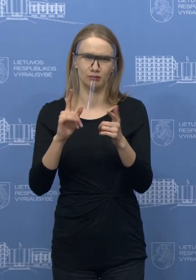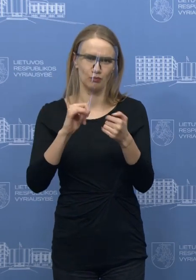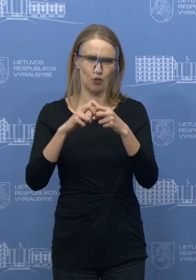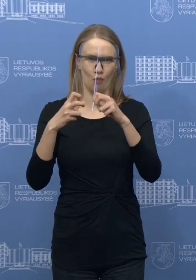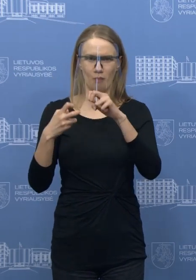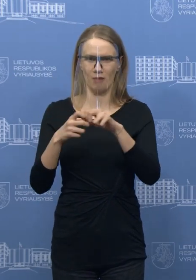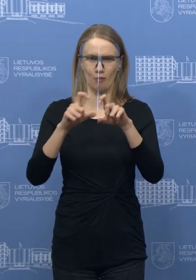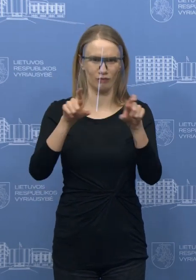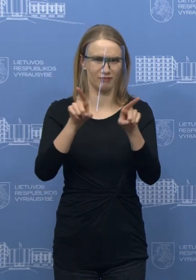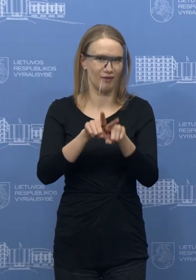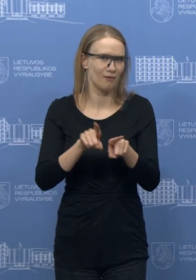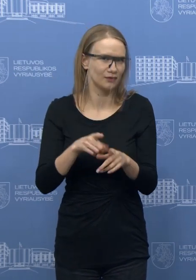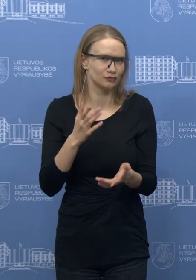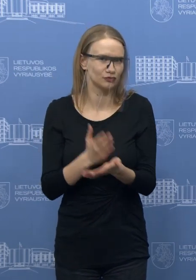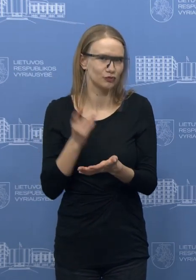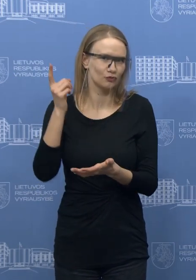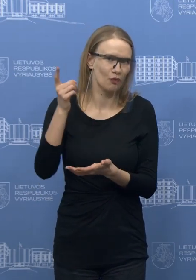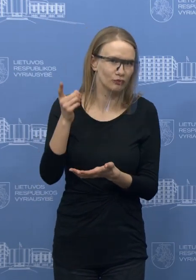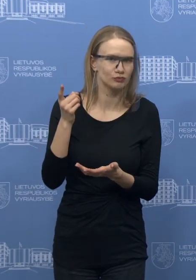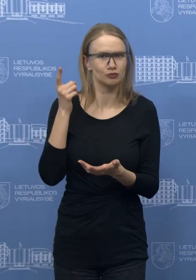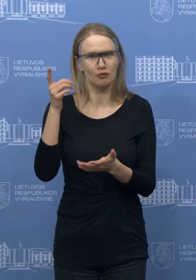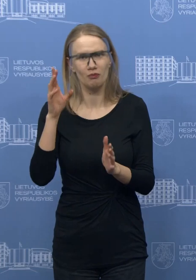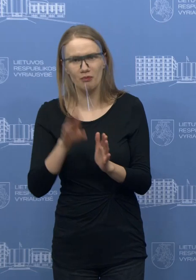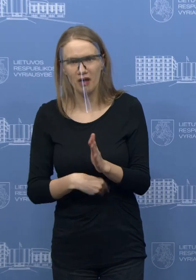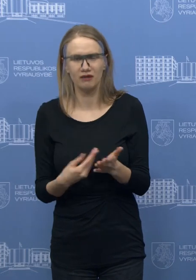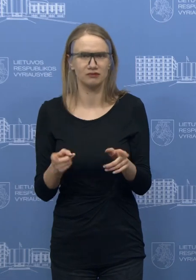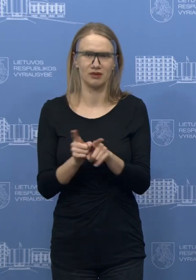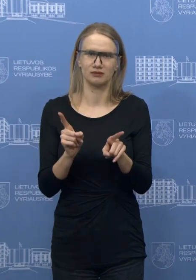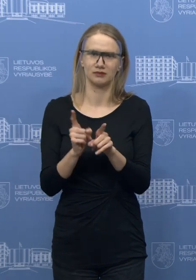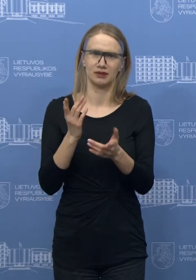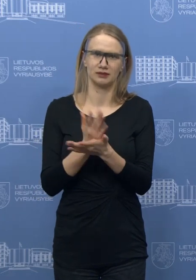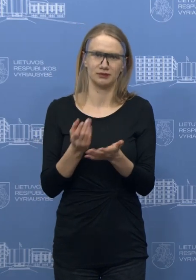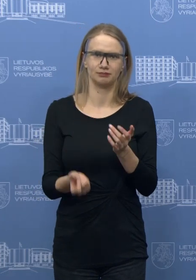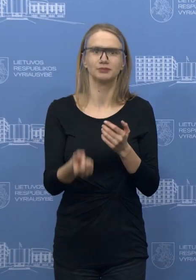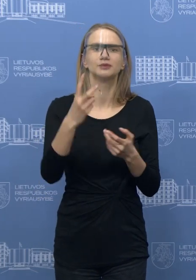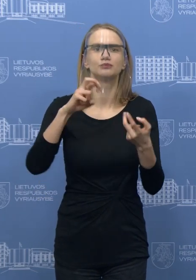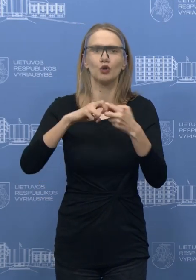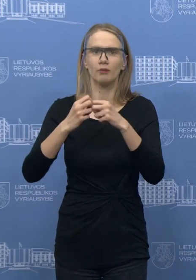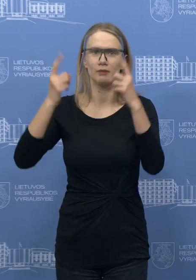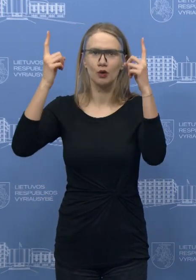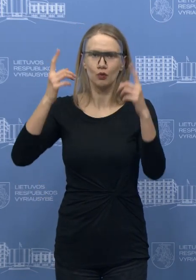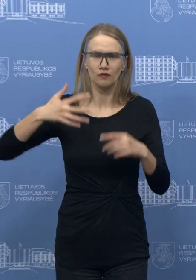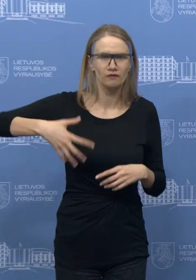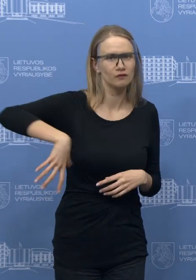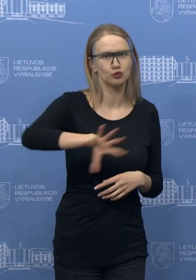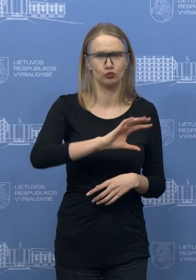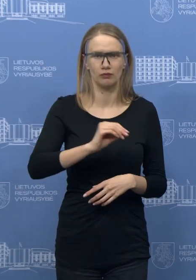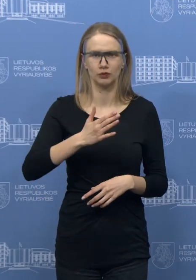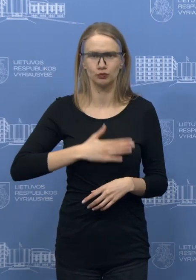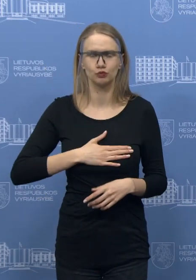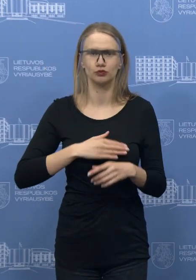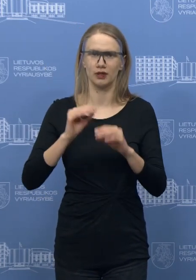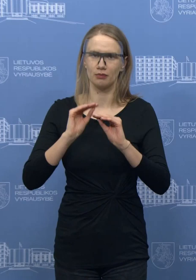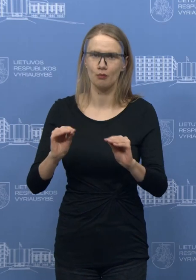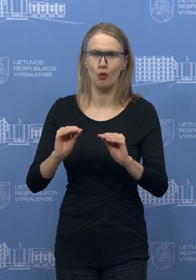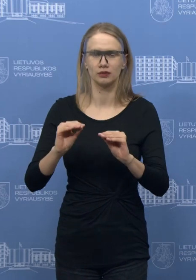netaikant nuo tolinio mokymo, tai tiesiog dar kartą apnuogina tą mūsų didžiulę problemą, su kuo susiduria mokytojai. Na